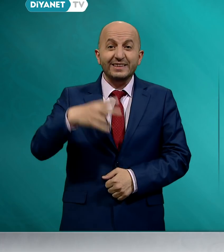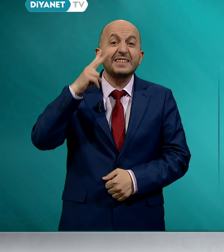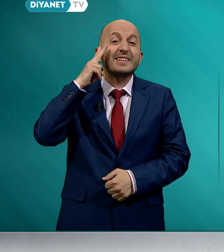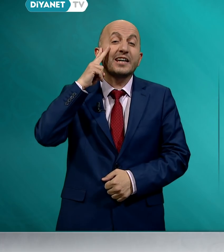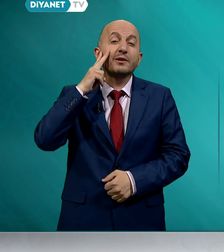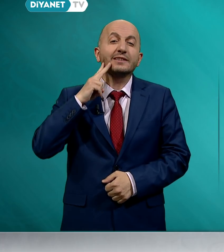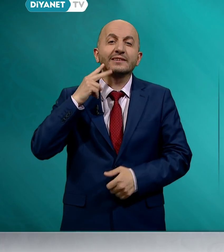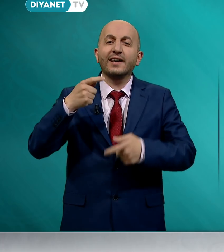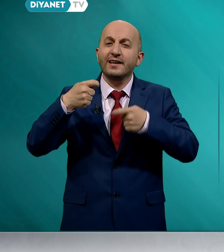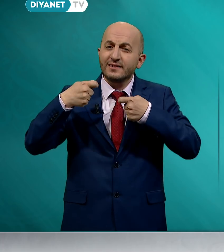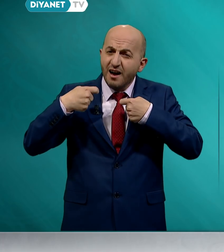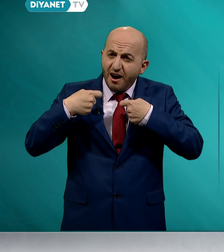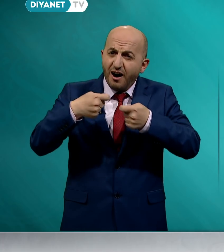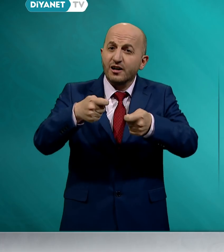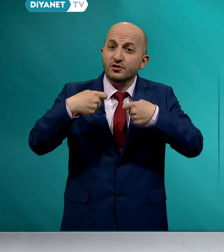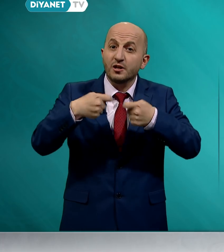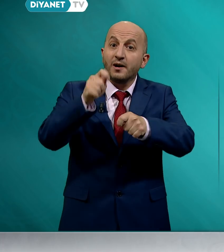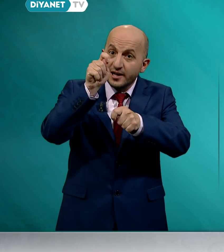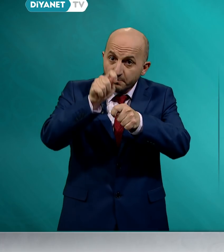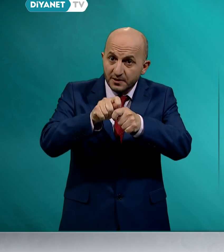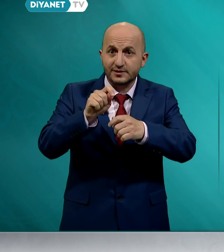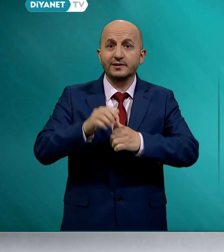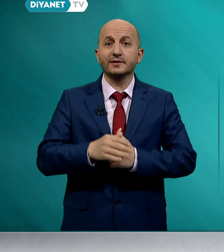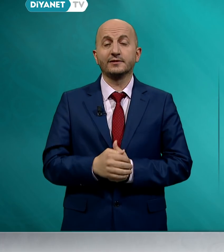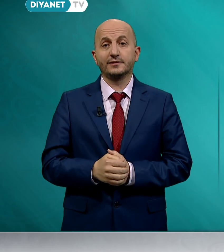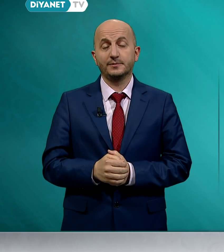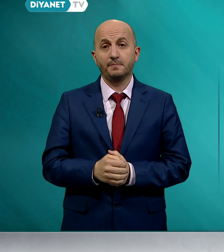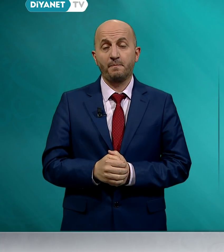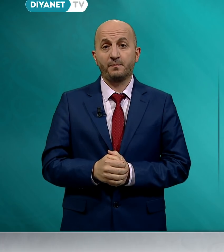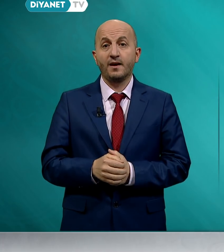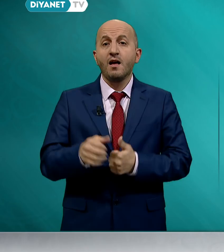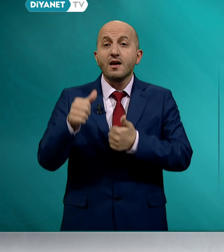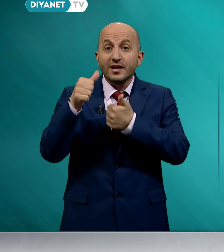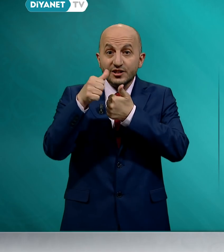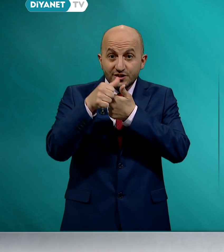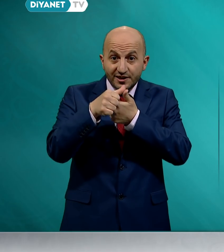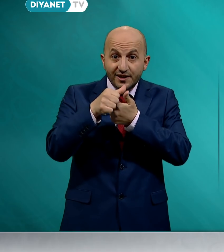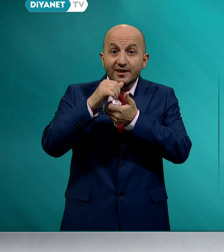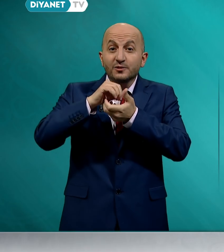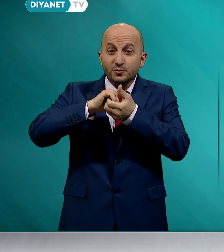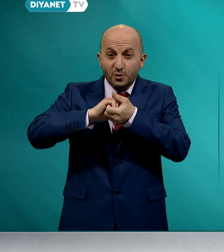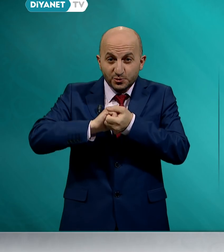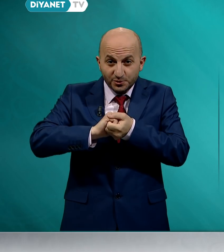servetinden harcama yapmasıdır. Eşine, dostuna,